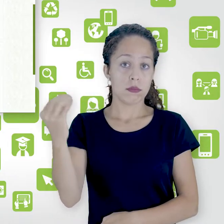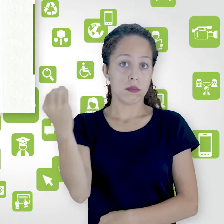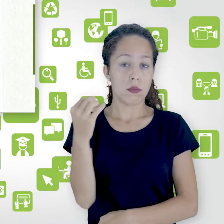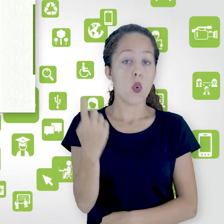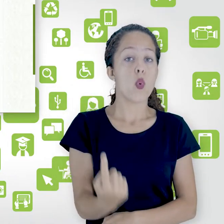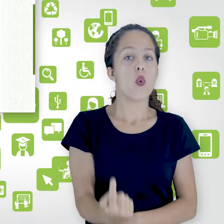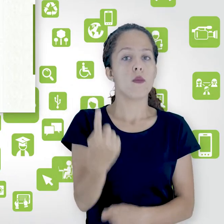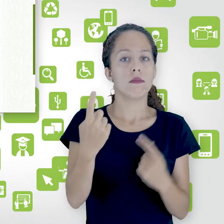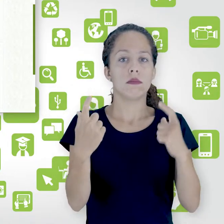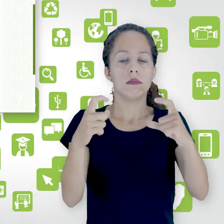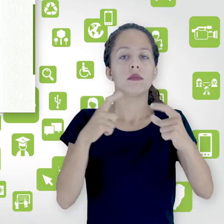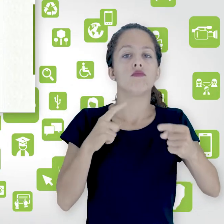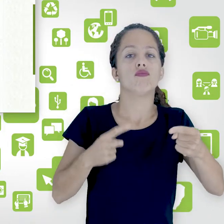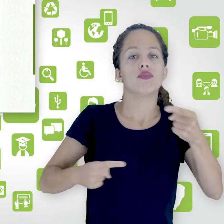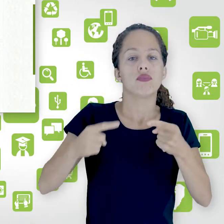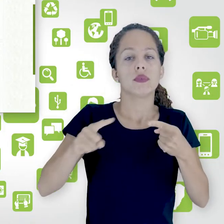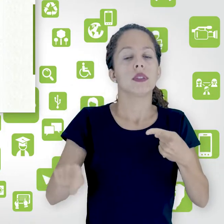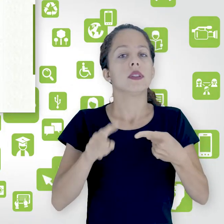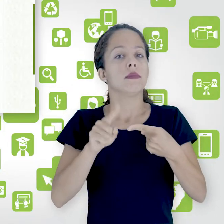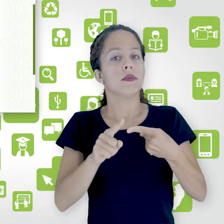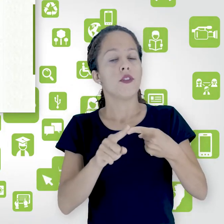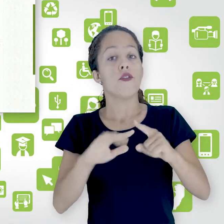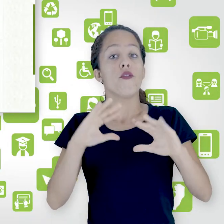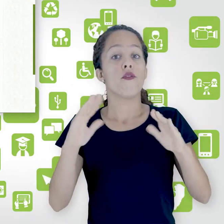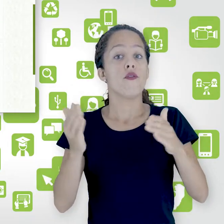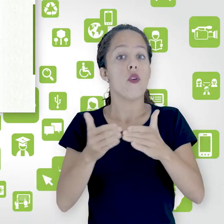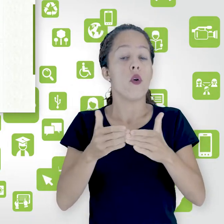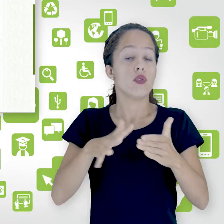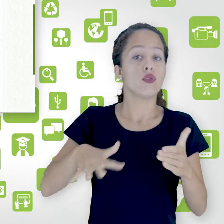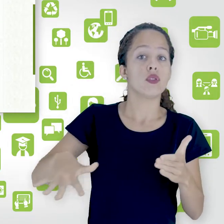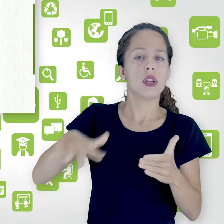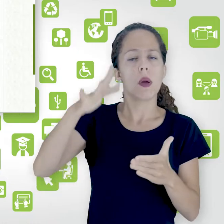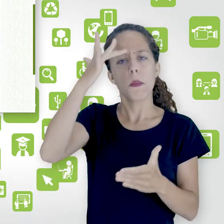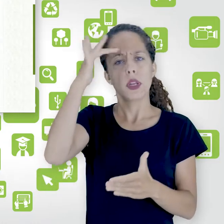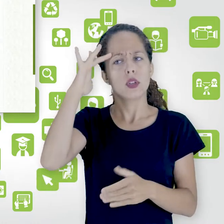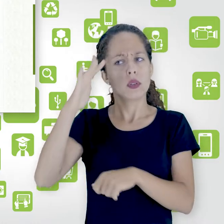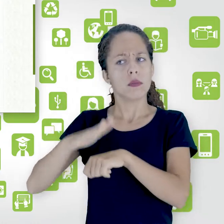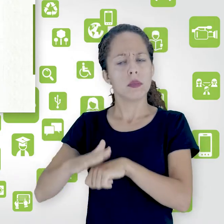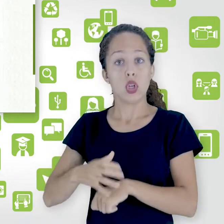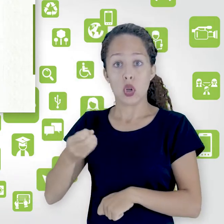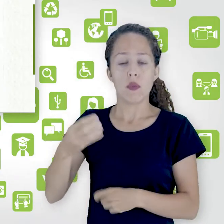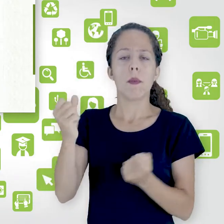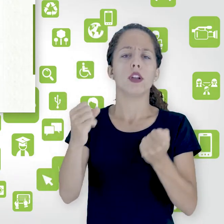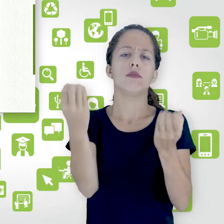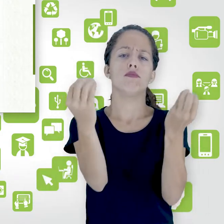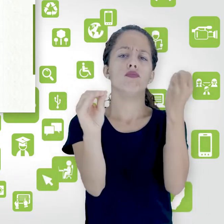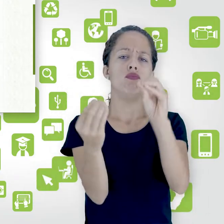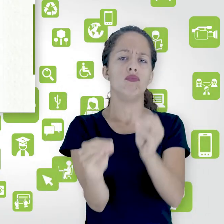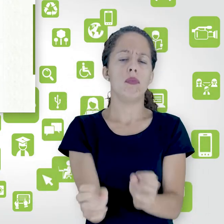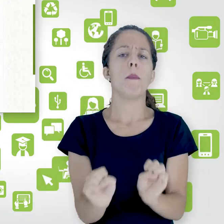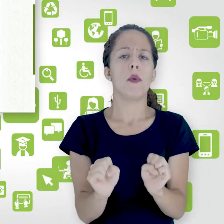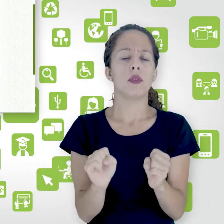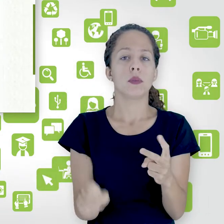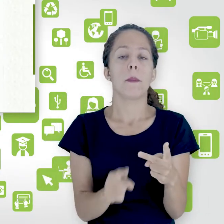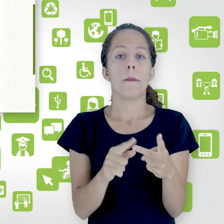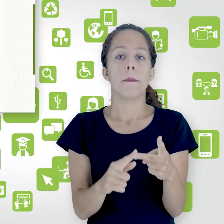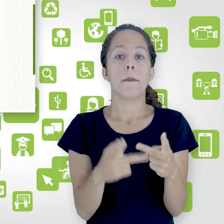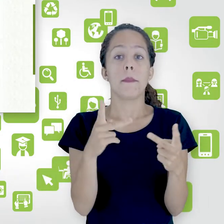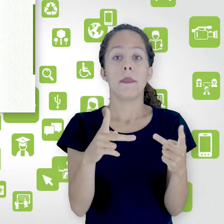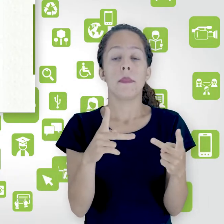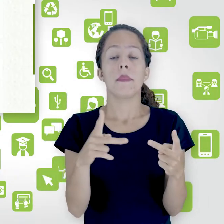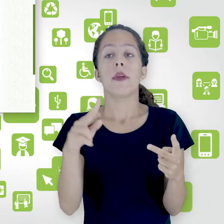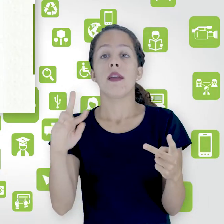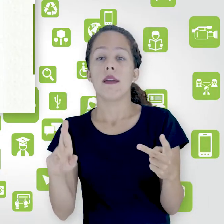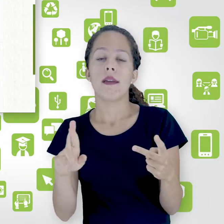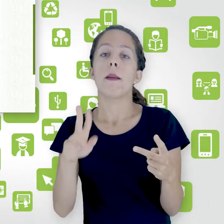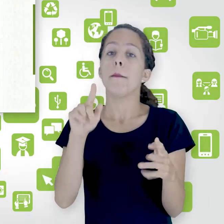discute em cima daquele tópico no fórum geral geral os usuários podem iniciar novos tópicos normalmente no fórum PR pergunta e resposta